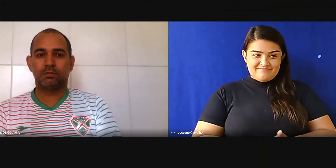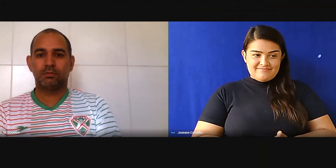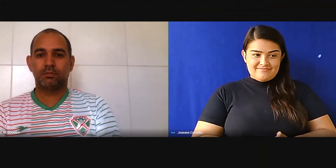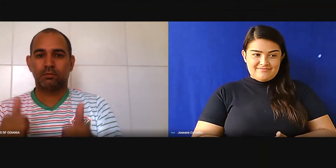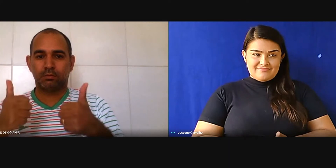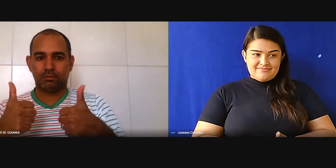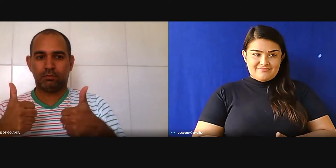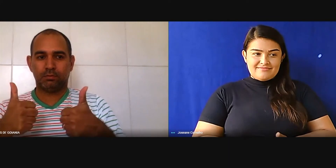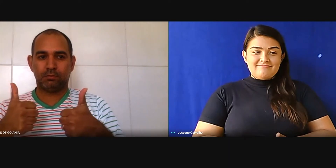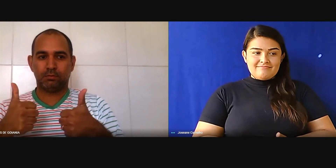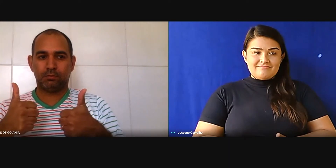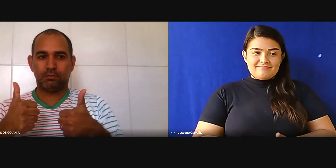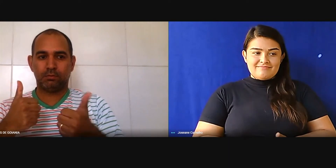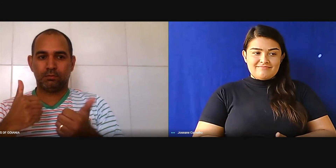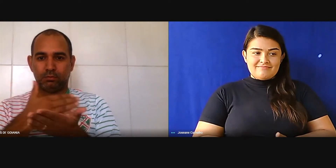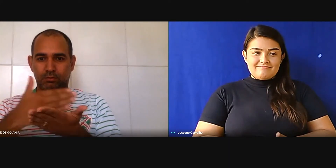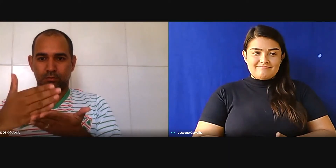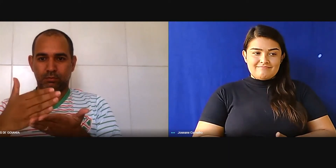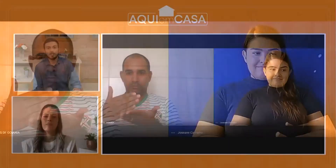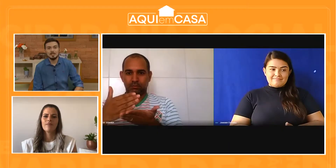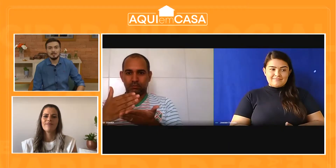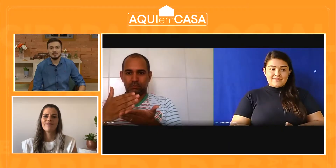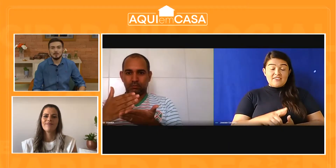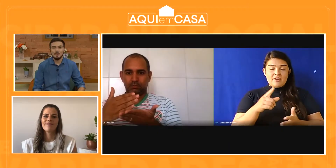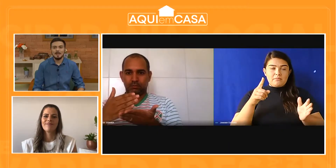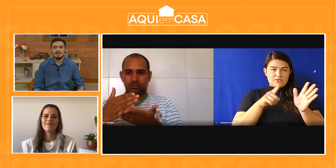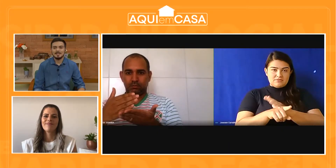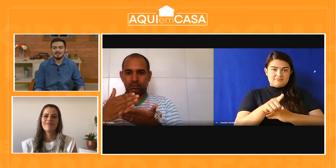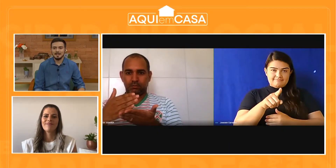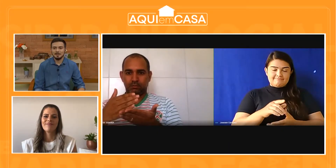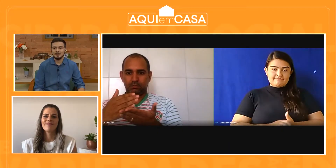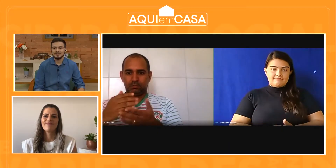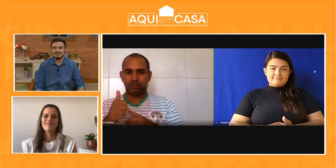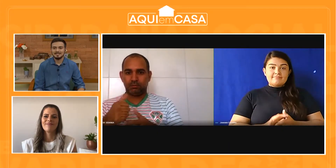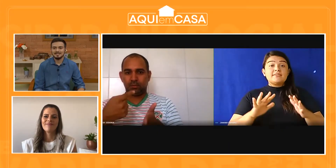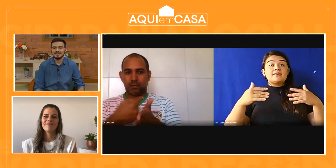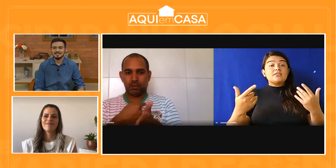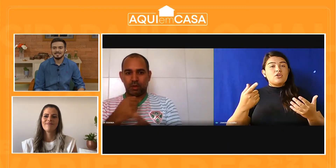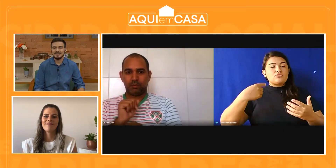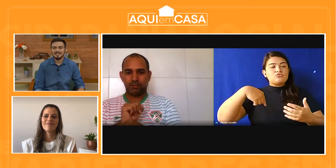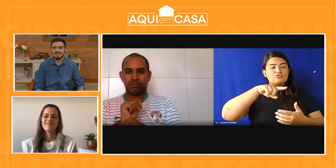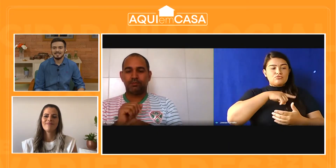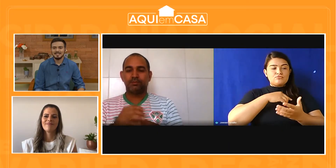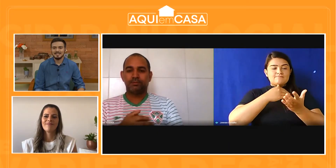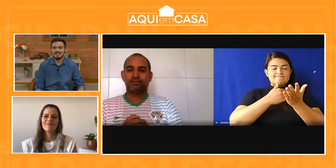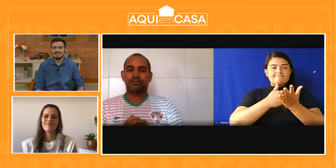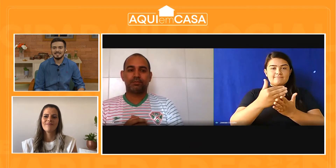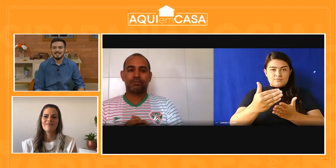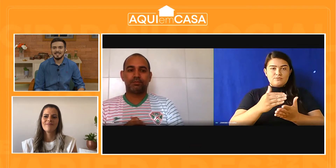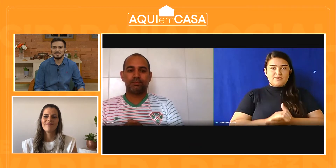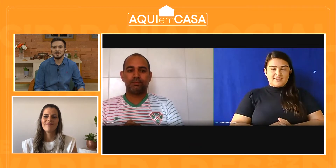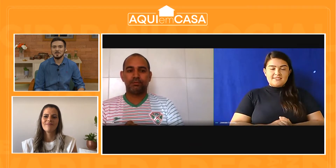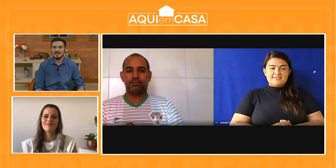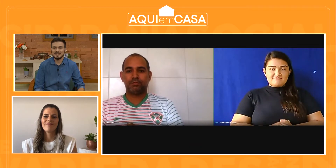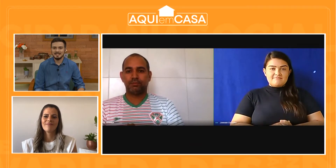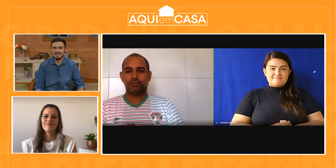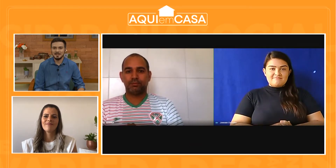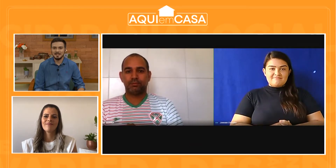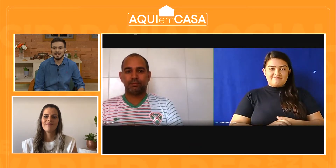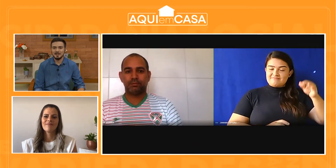Então, a gente começa então... A gente começa então a nossa